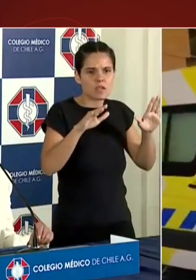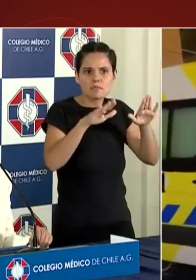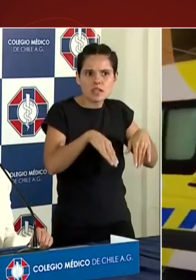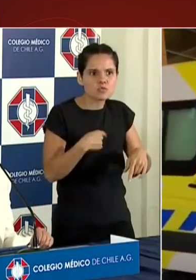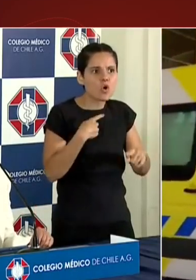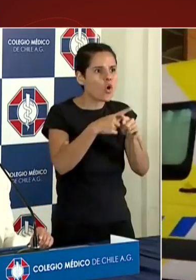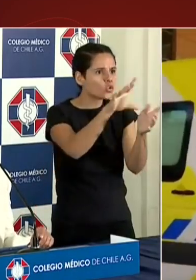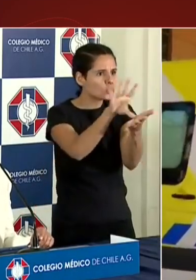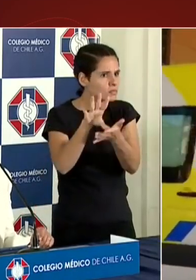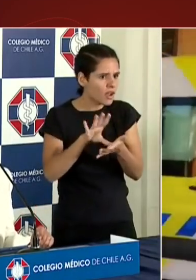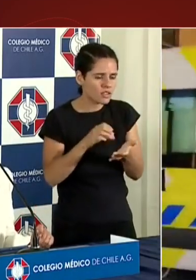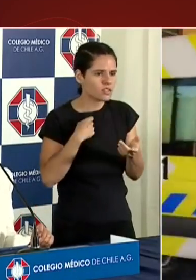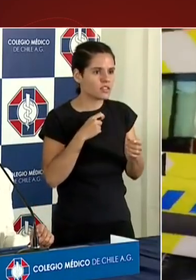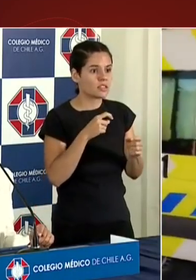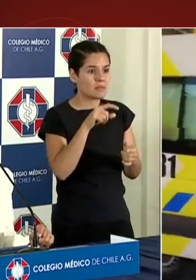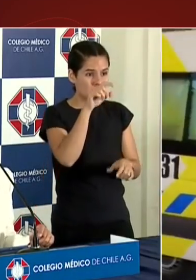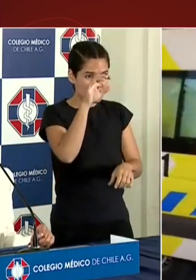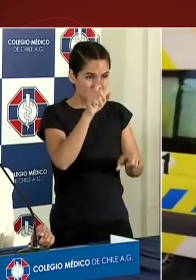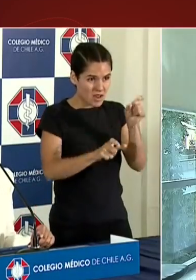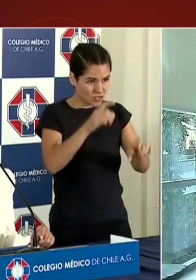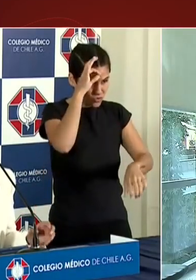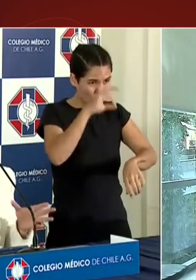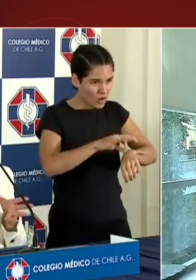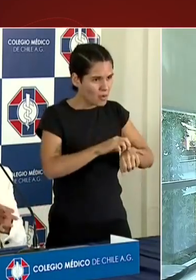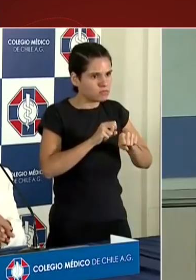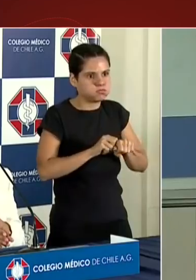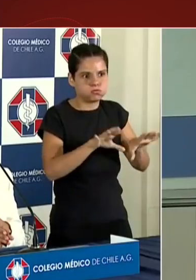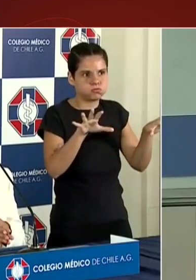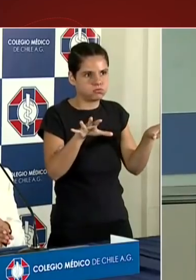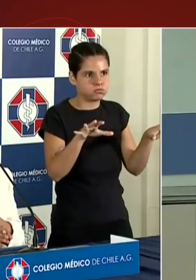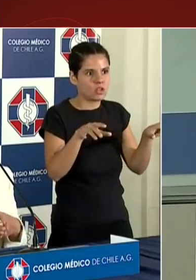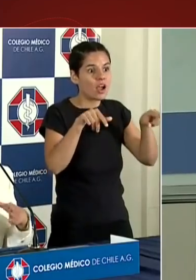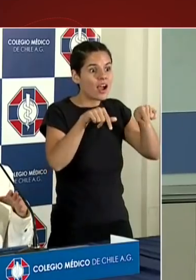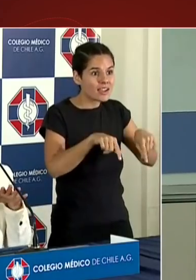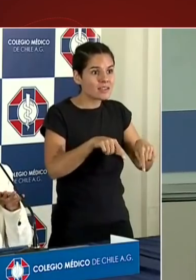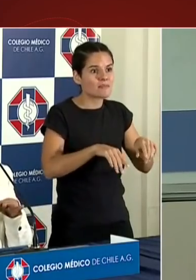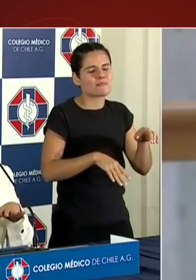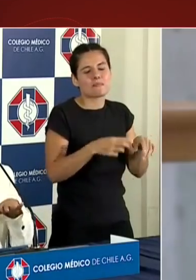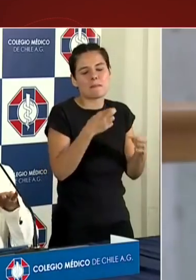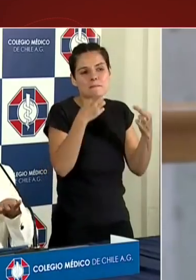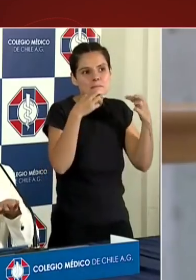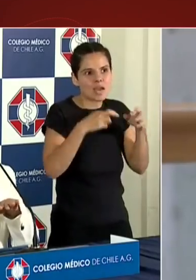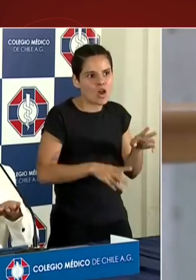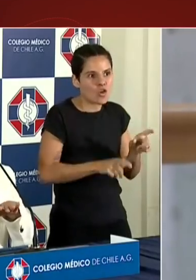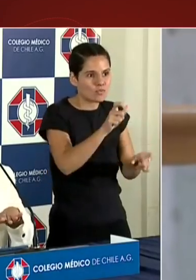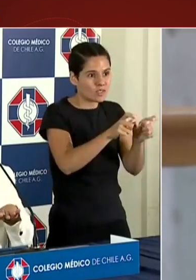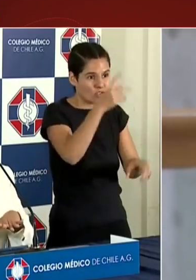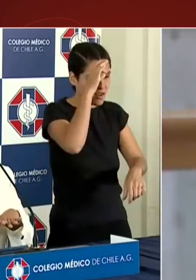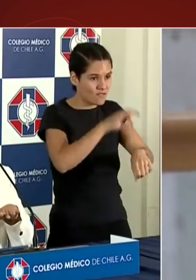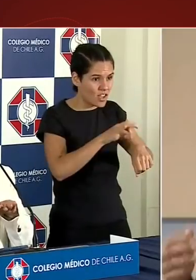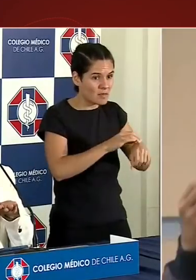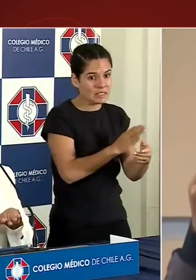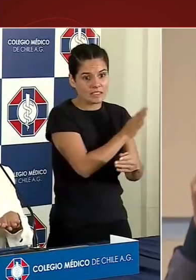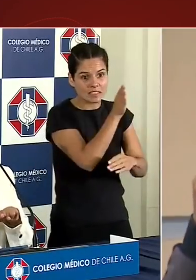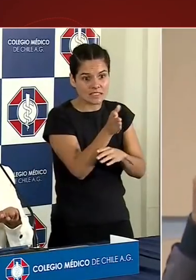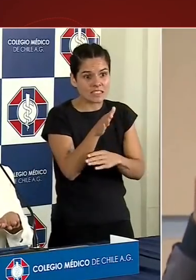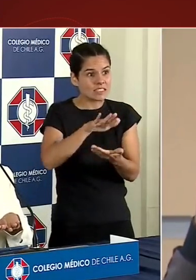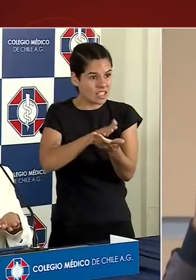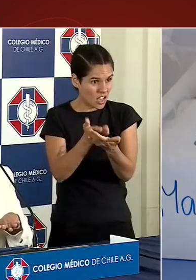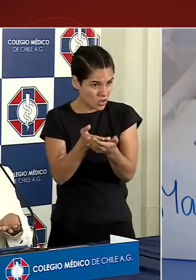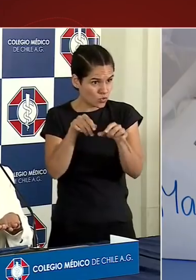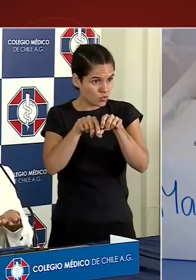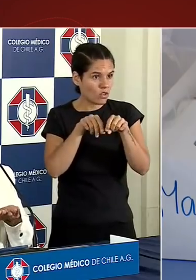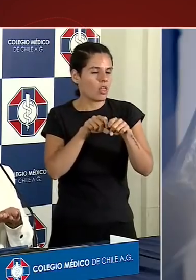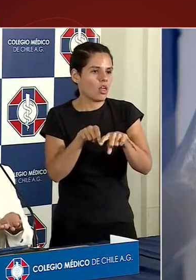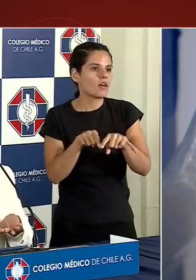en todos los otros países. La sobrecarga sanitaria no va a ser hoy día. Pero si hoy día logramos contener y aplanar esta